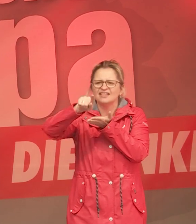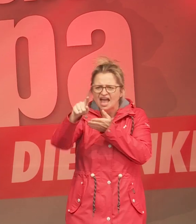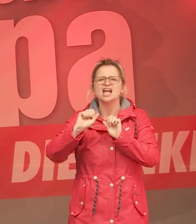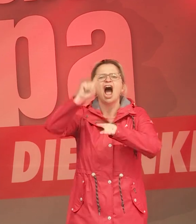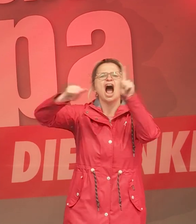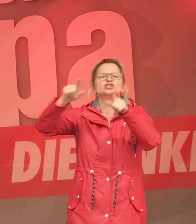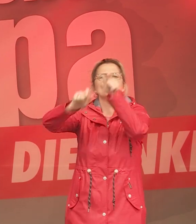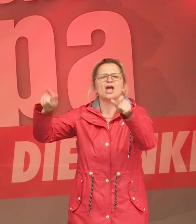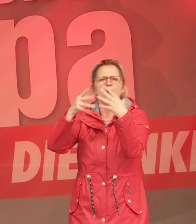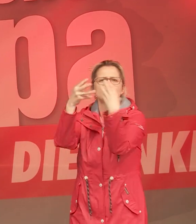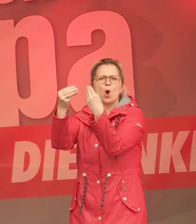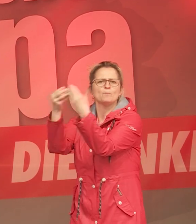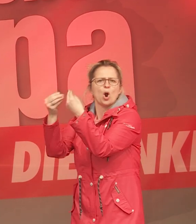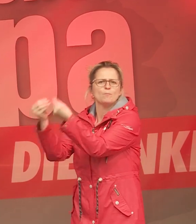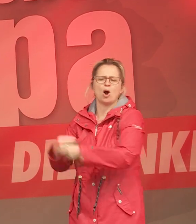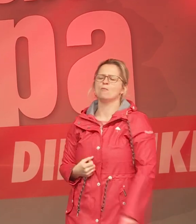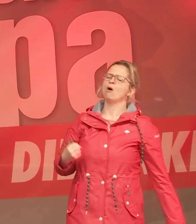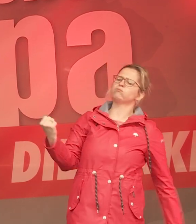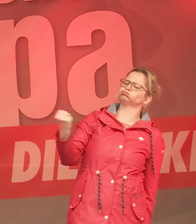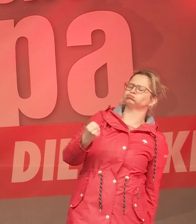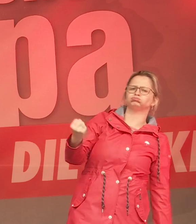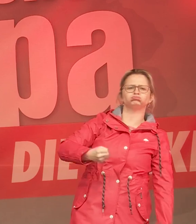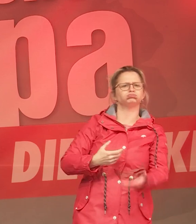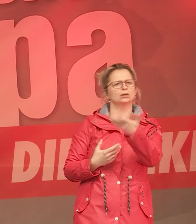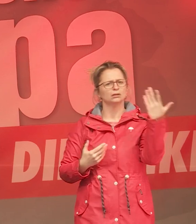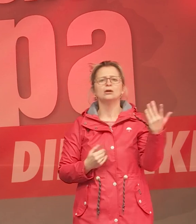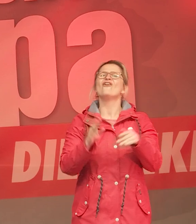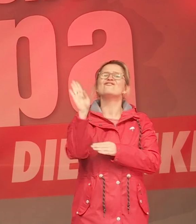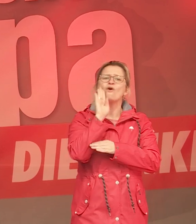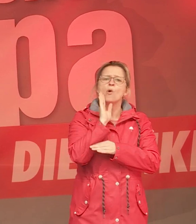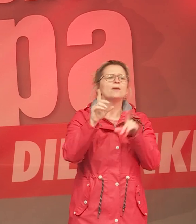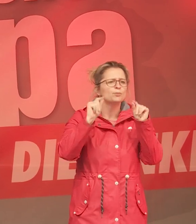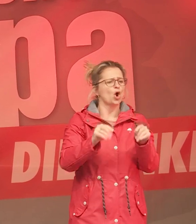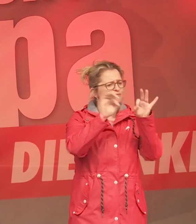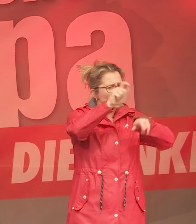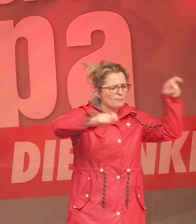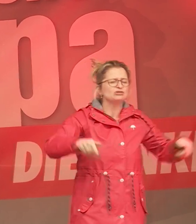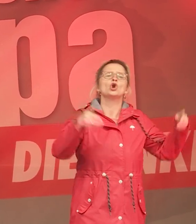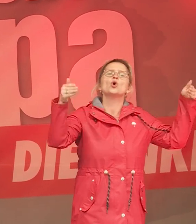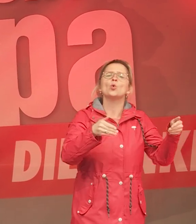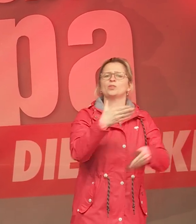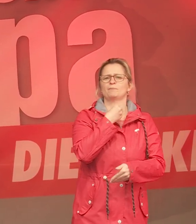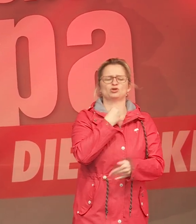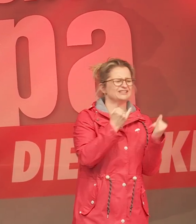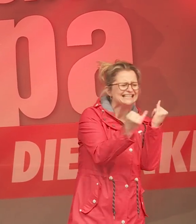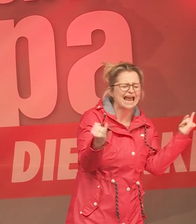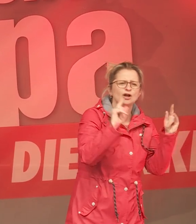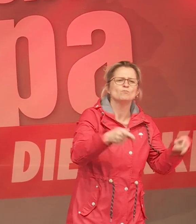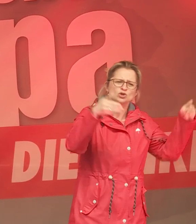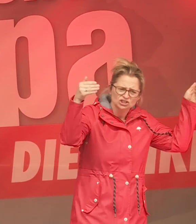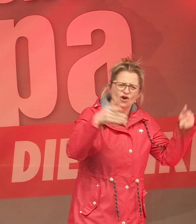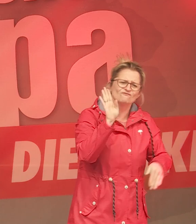Immobilienkonzerns. Und wir sagen, Wohnen ist ein Grundbedürfnis. Wohnen muss jeder. Wohnen muss